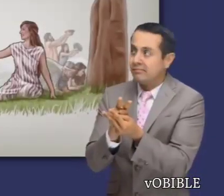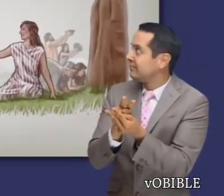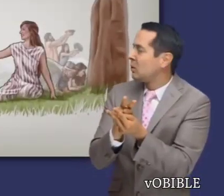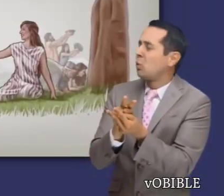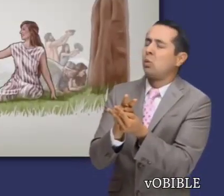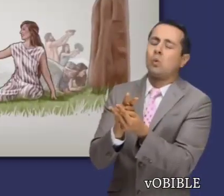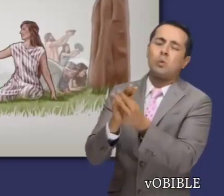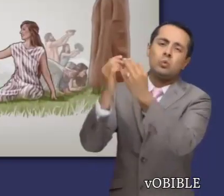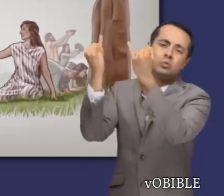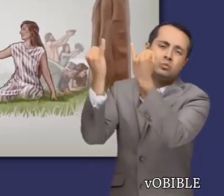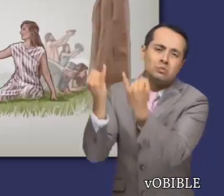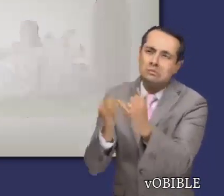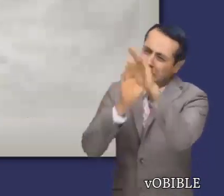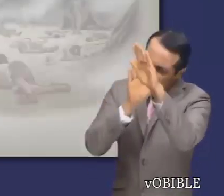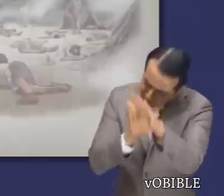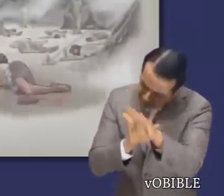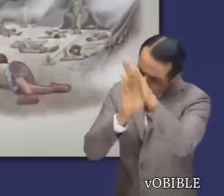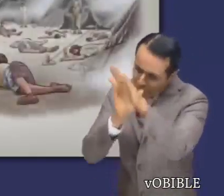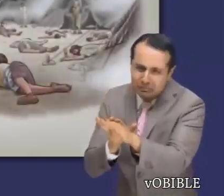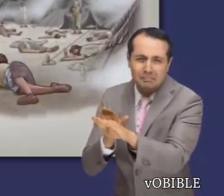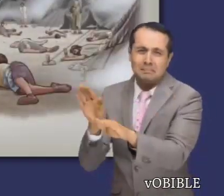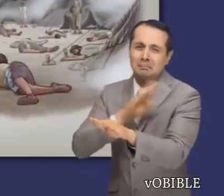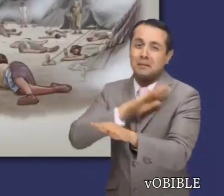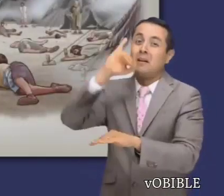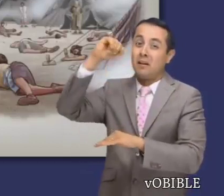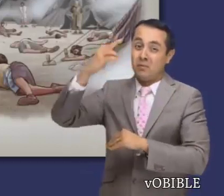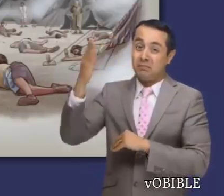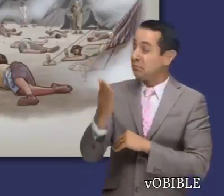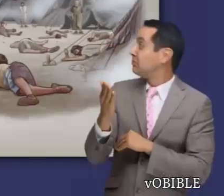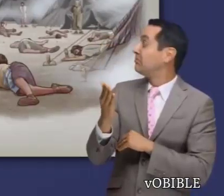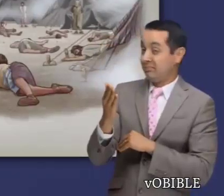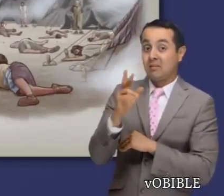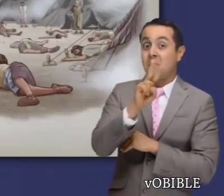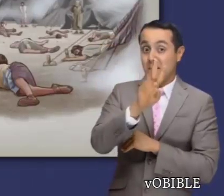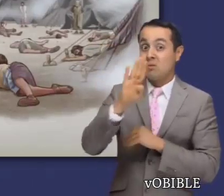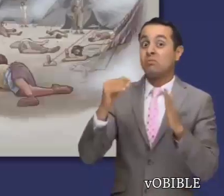a adorar a otros dioses, y entonces Jehová ejecuta a 24,000 israelitas.